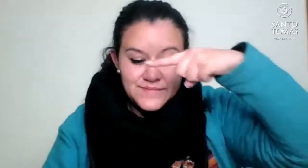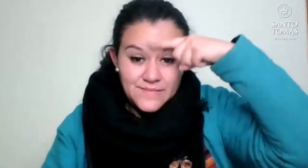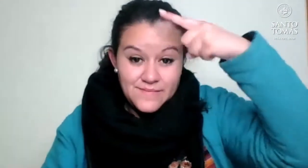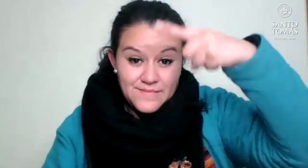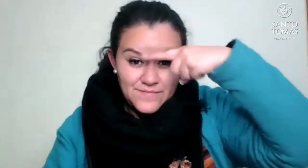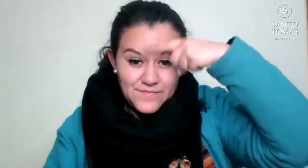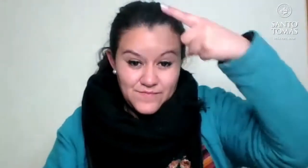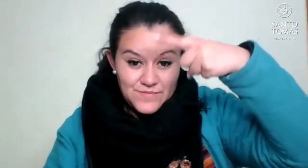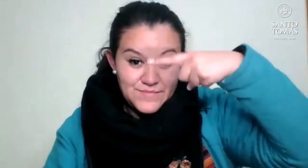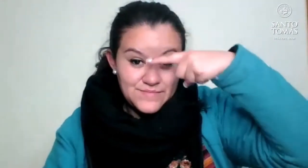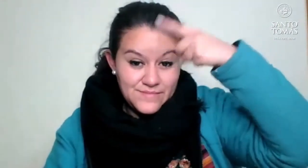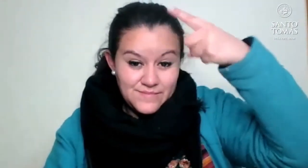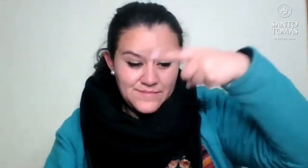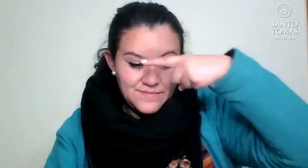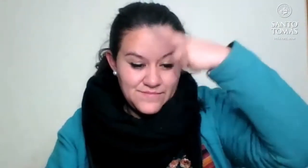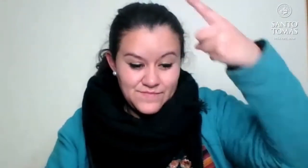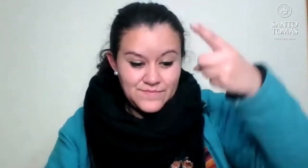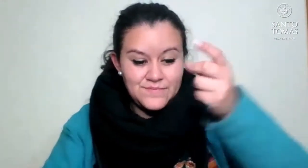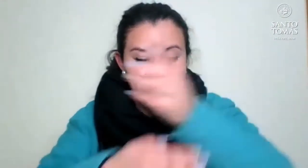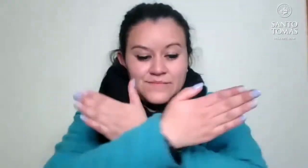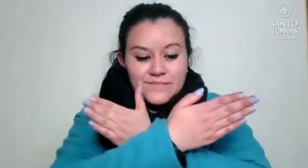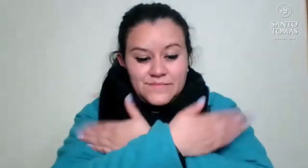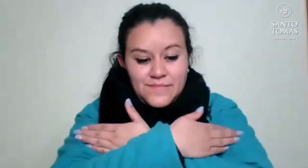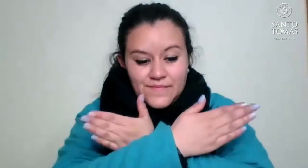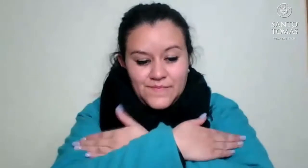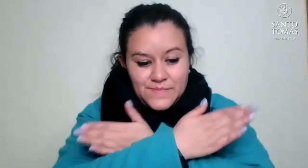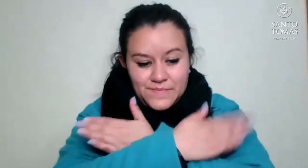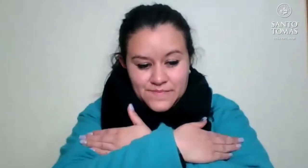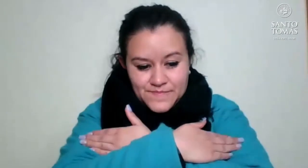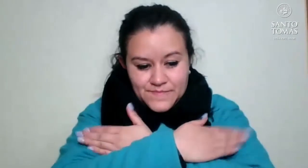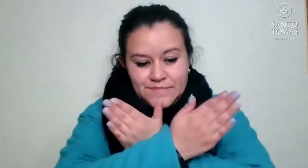San Antonio. San Felipe.